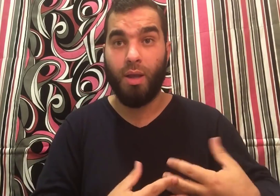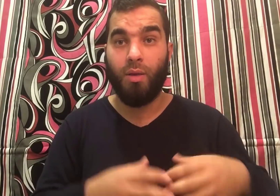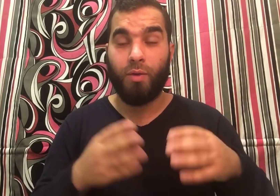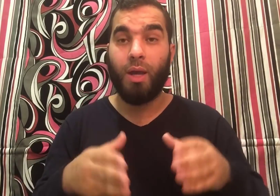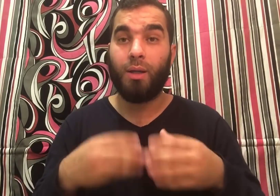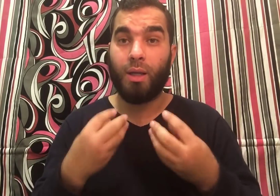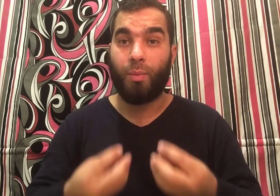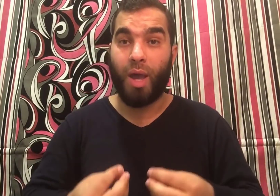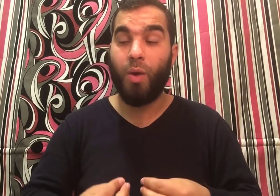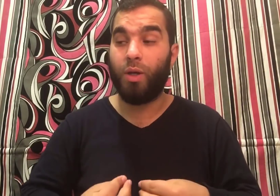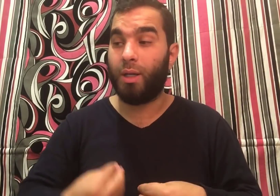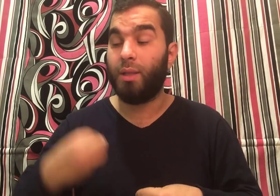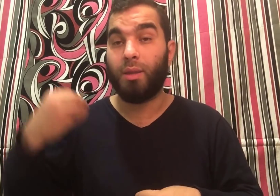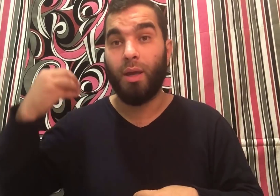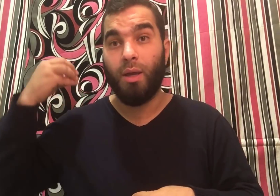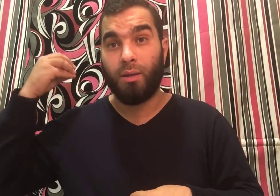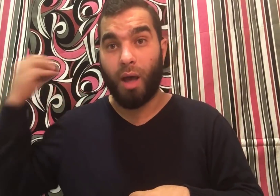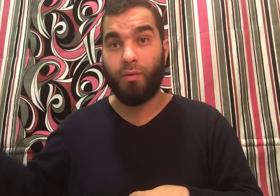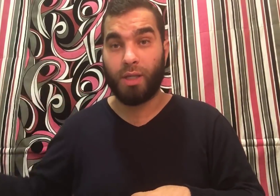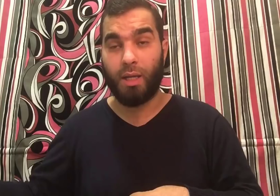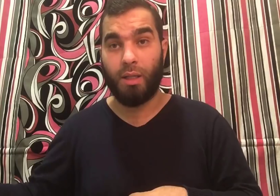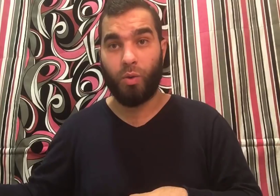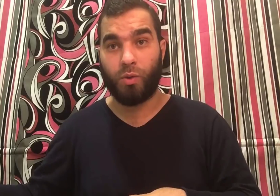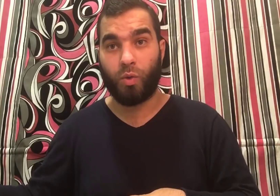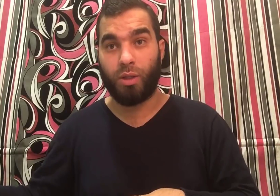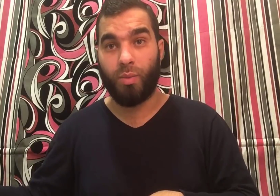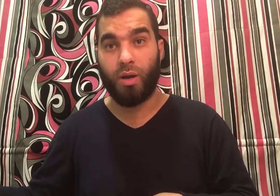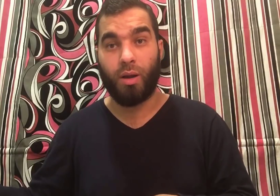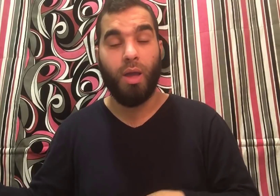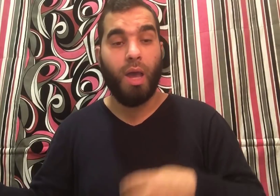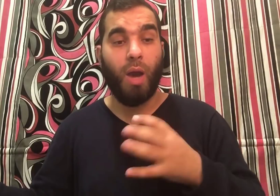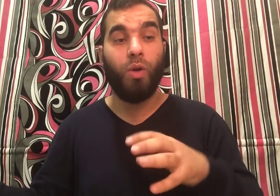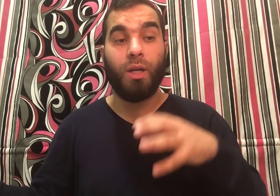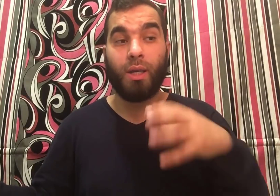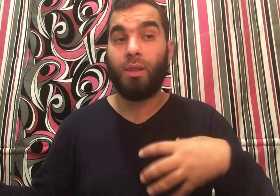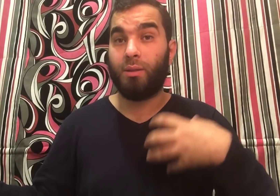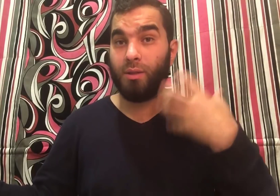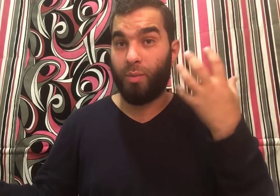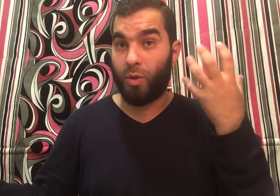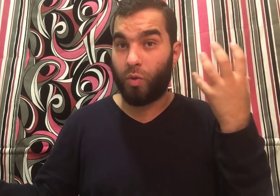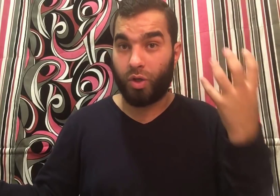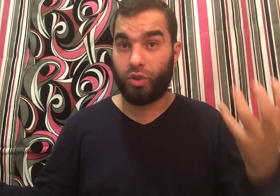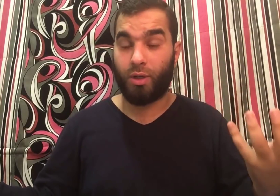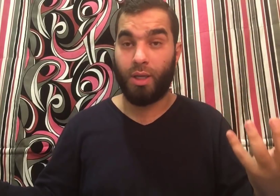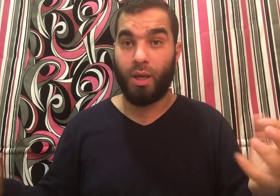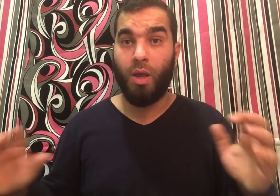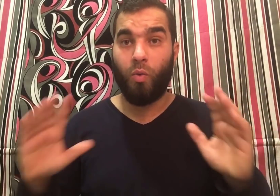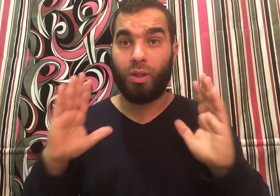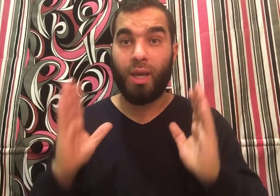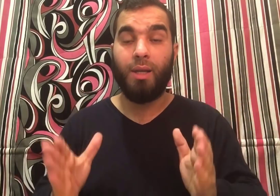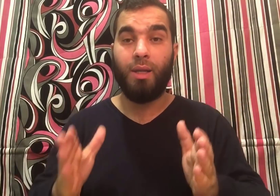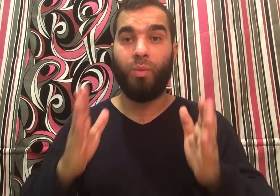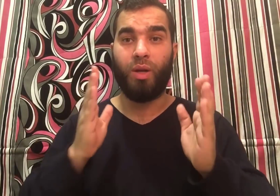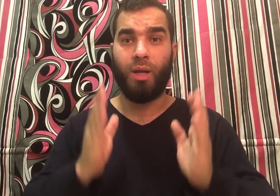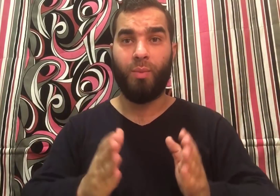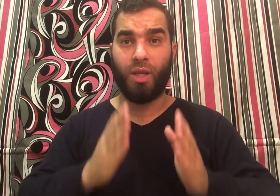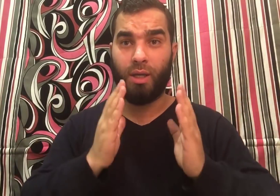فيأخ الكريم حاول أنك أنت تحافظ على تلوة صورة البقرة حاول أنك أنت تستمع للروكة الشرعية وتخلي ليك برنامج